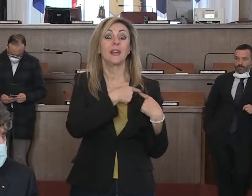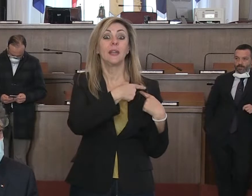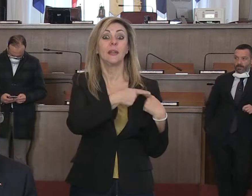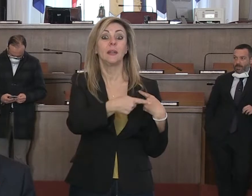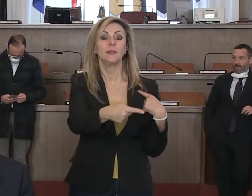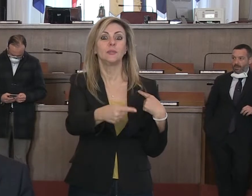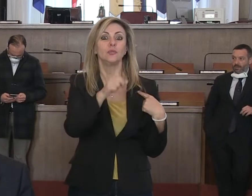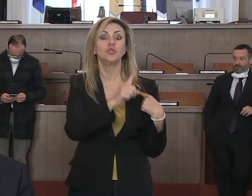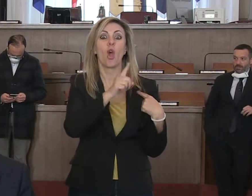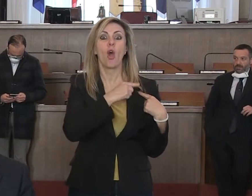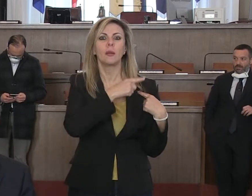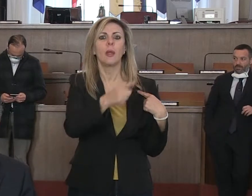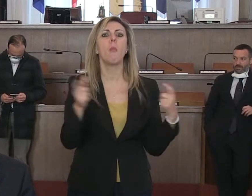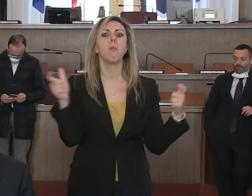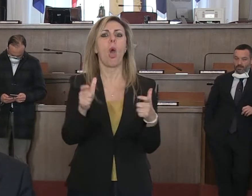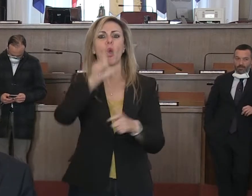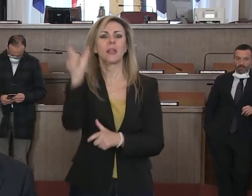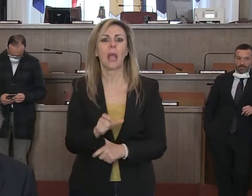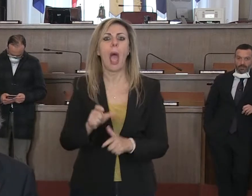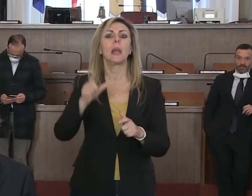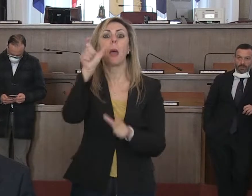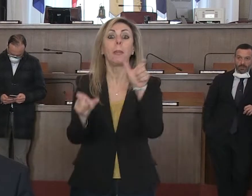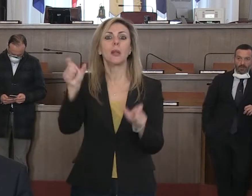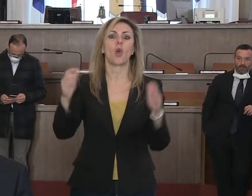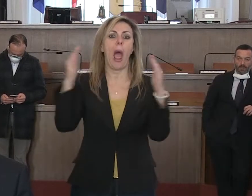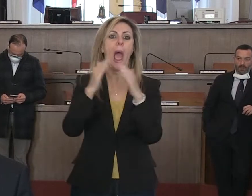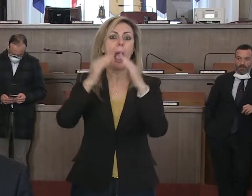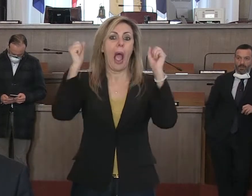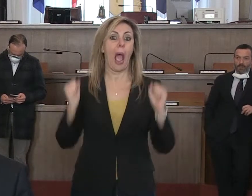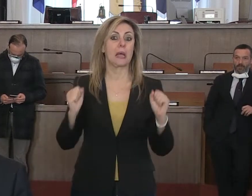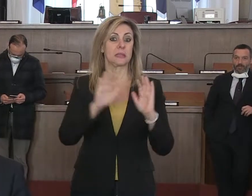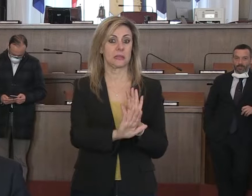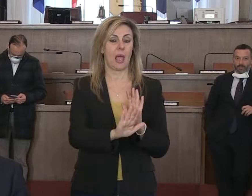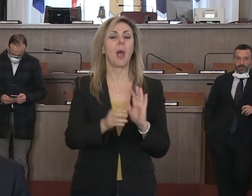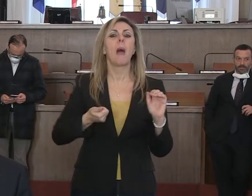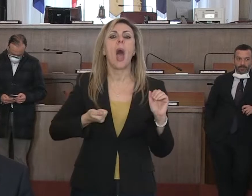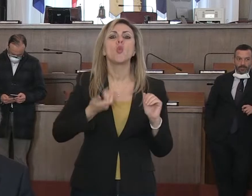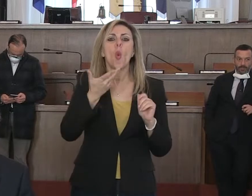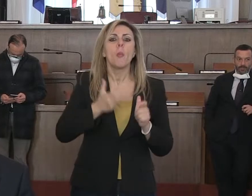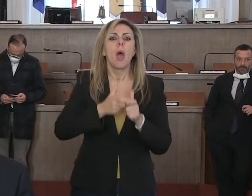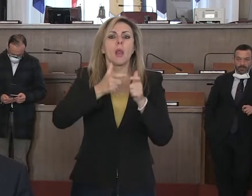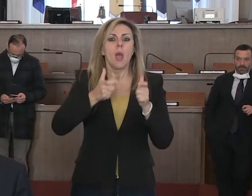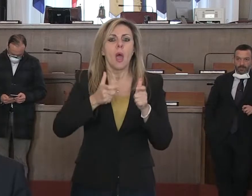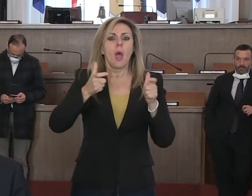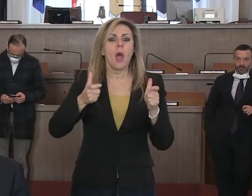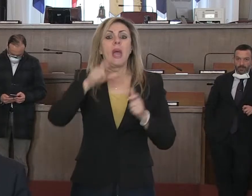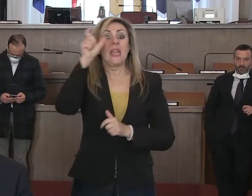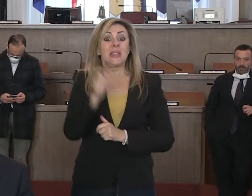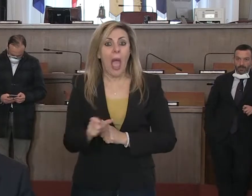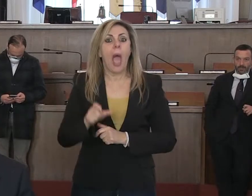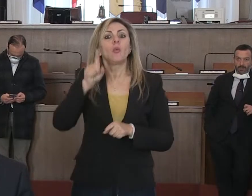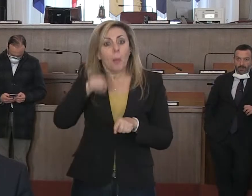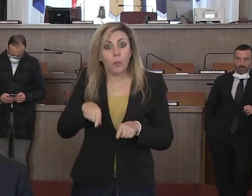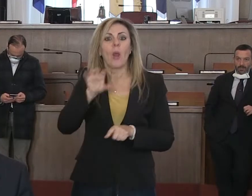bloccando l'Italia e tenendo le persone a casa, ma i numeri dimostrano che in Italia e anche in